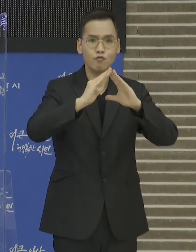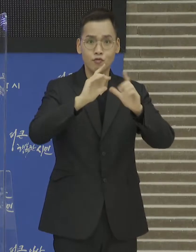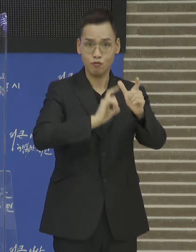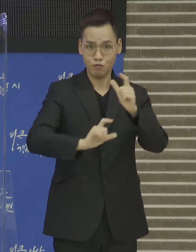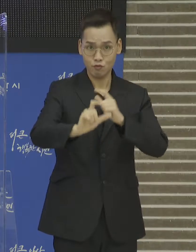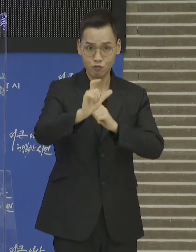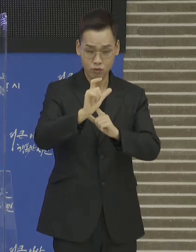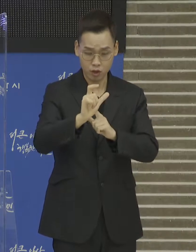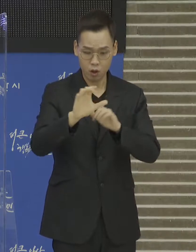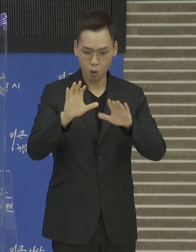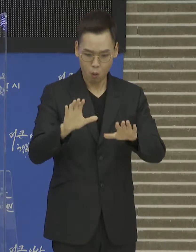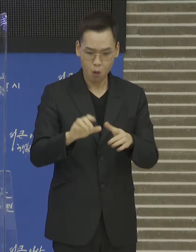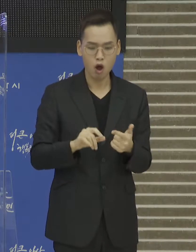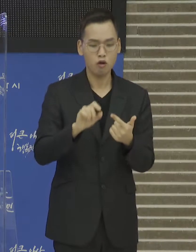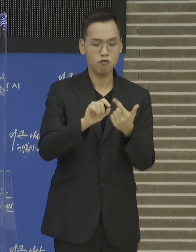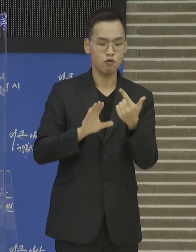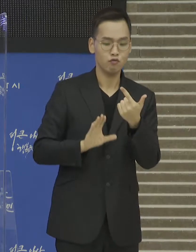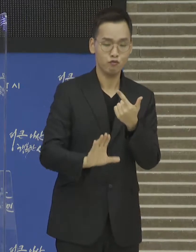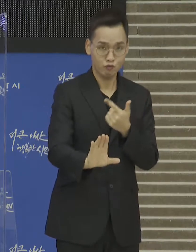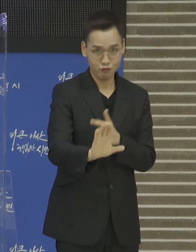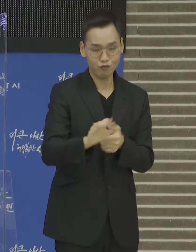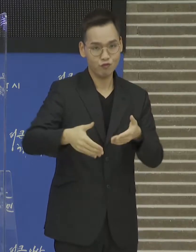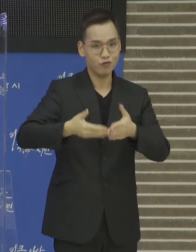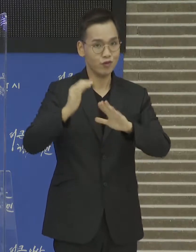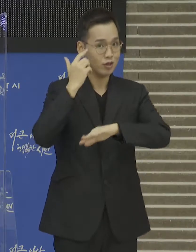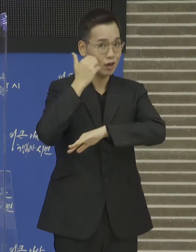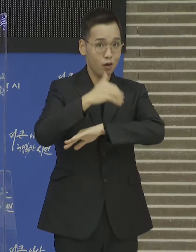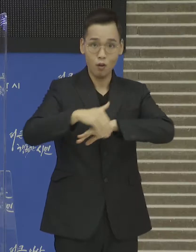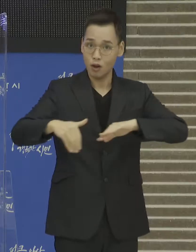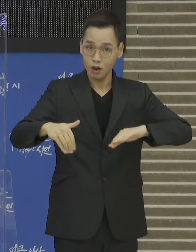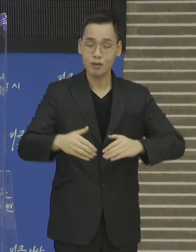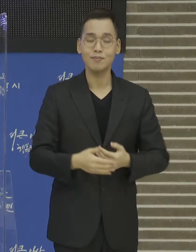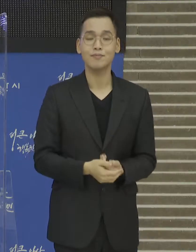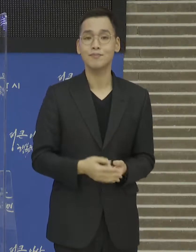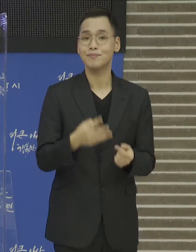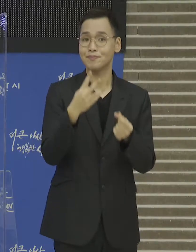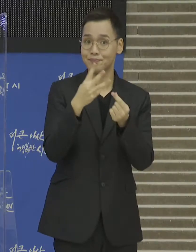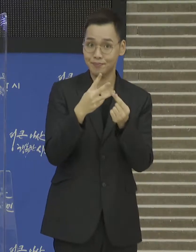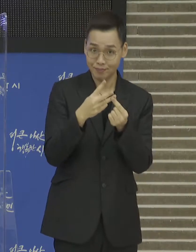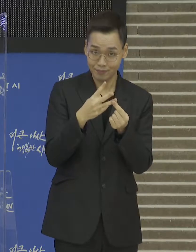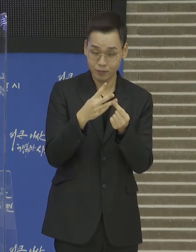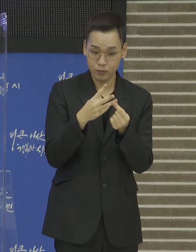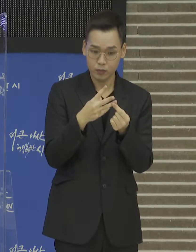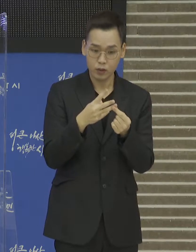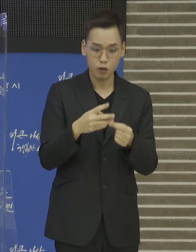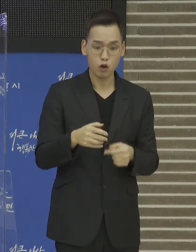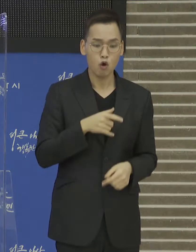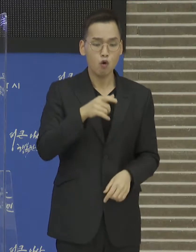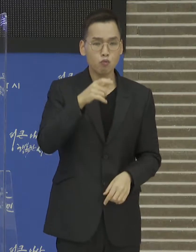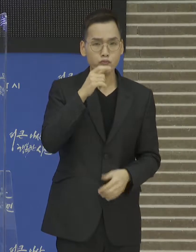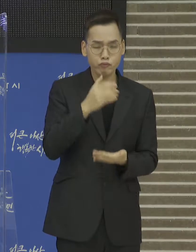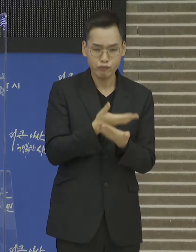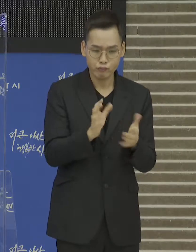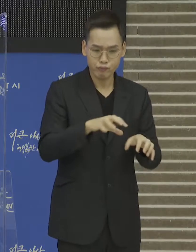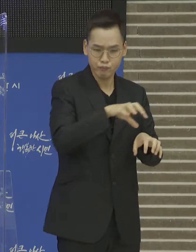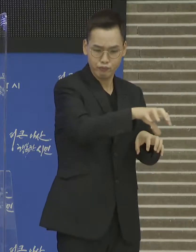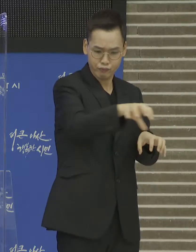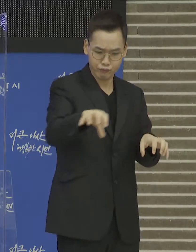금년 하반기 준공 예정입니다. 세 번째 상수도 블록시스템 구축사업입니다.